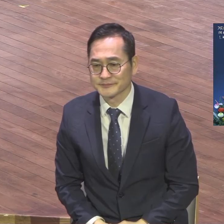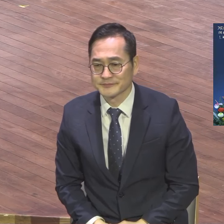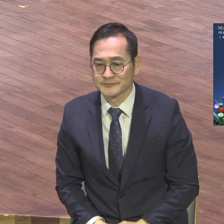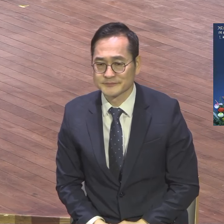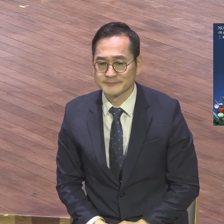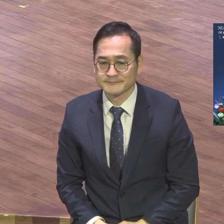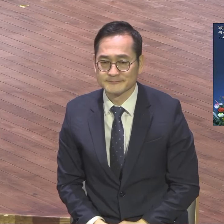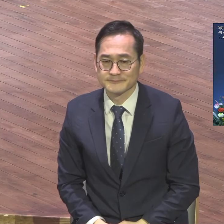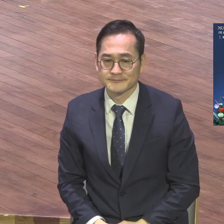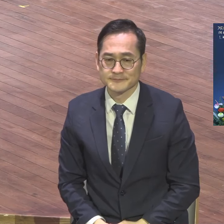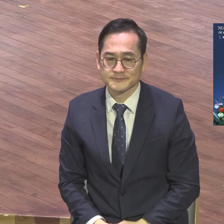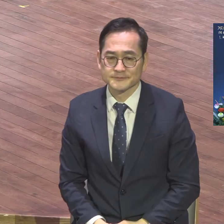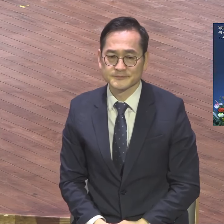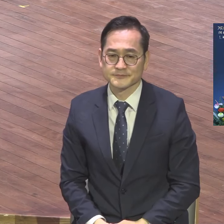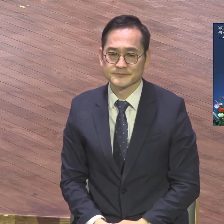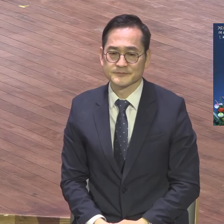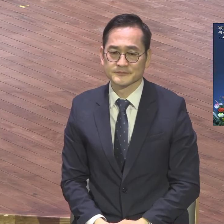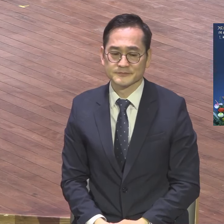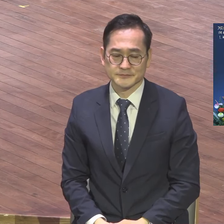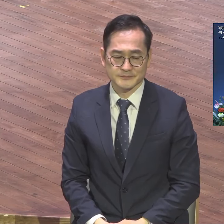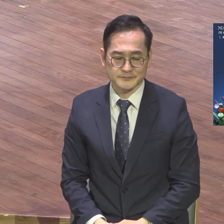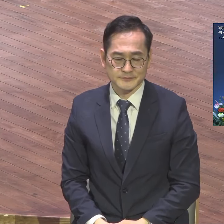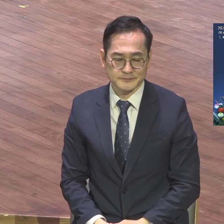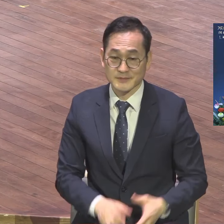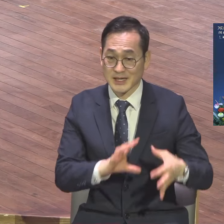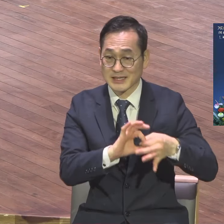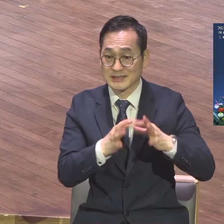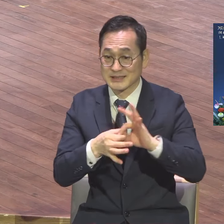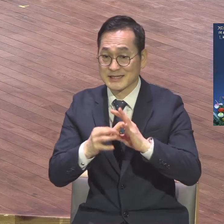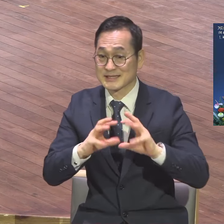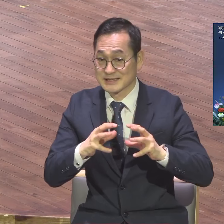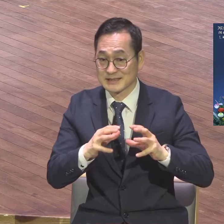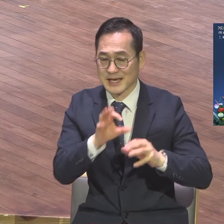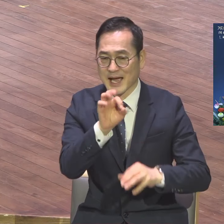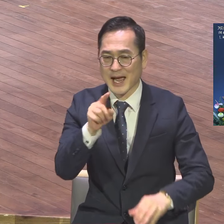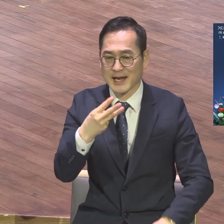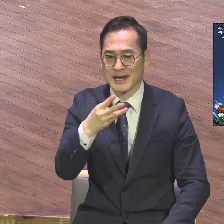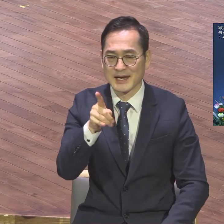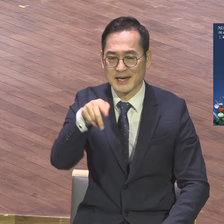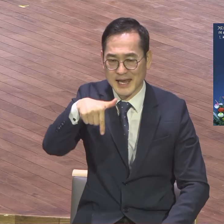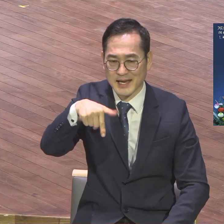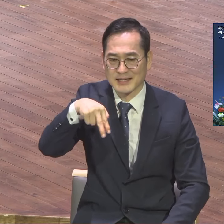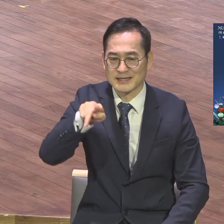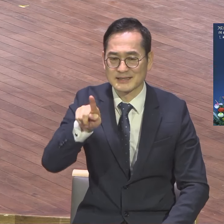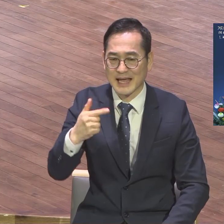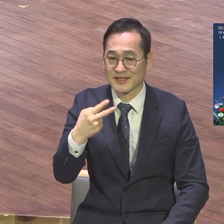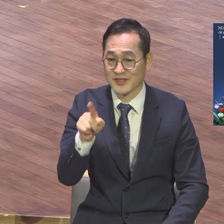그리스의 알렉산더 대왕하고 페르시아의 다리우스 황제가